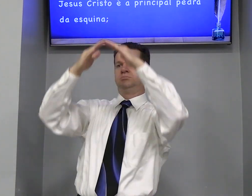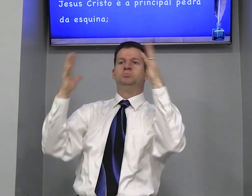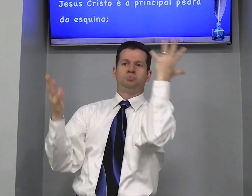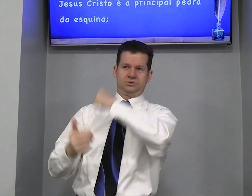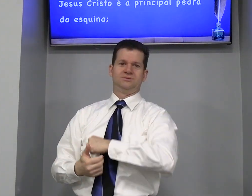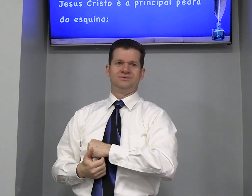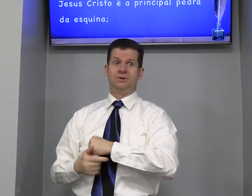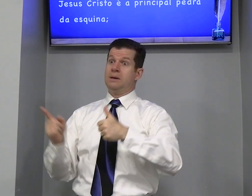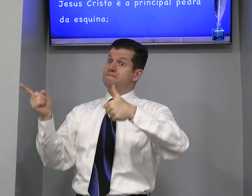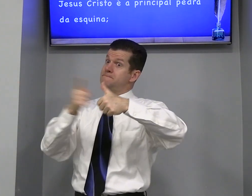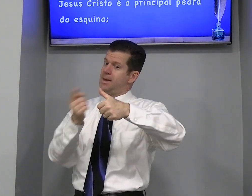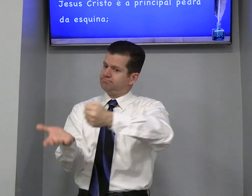Vida